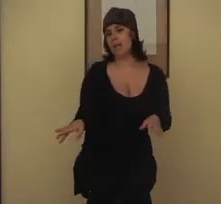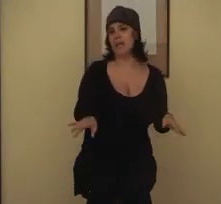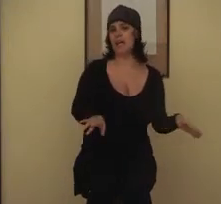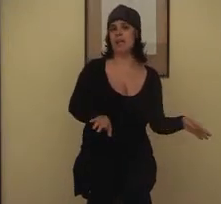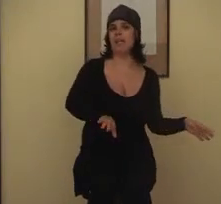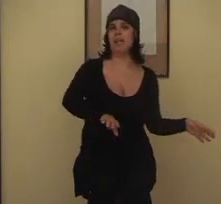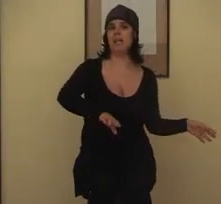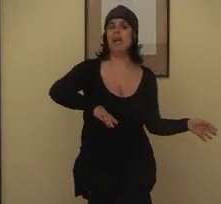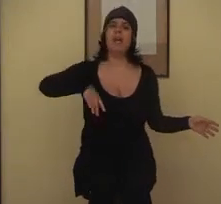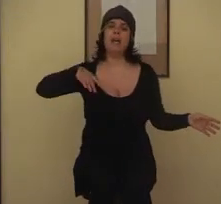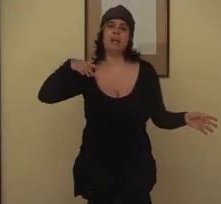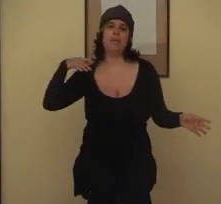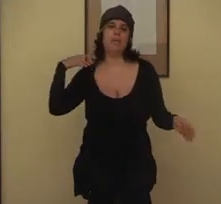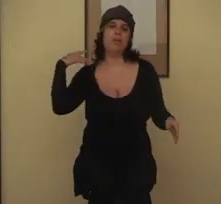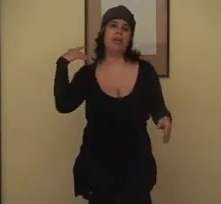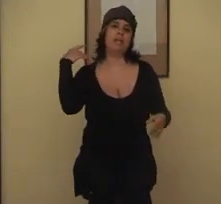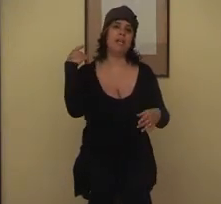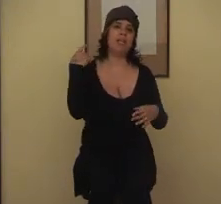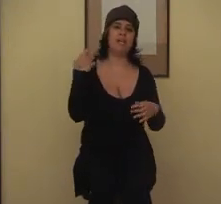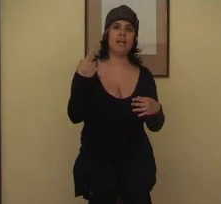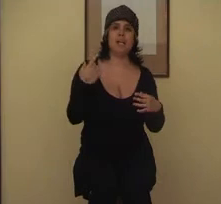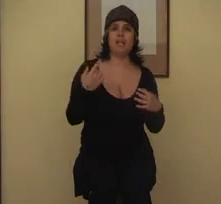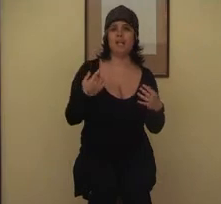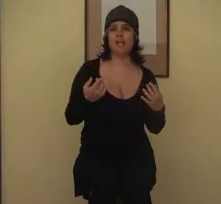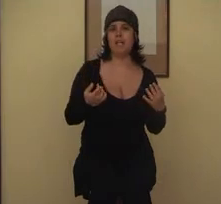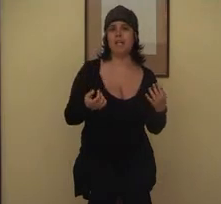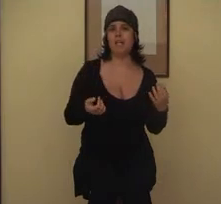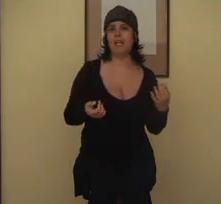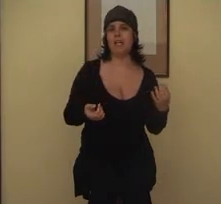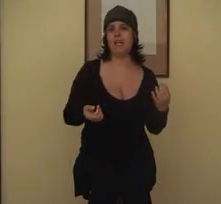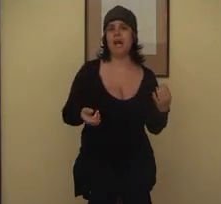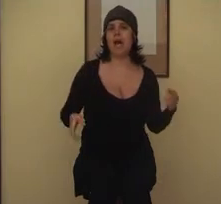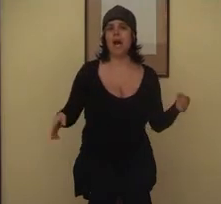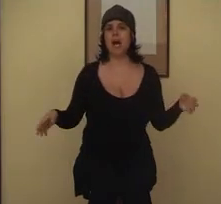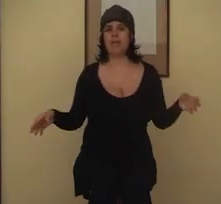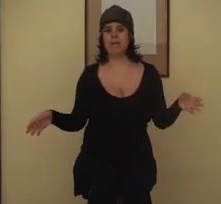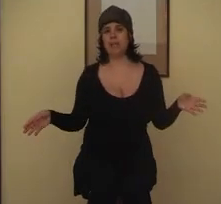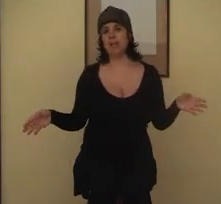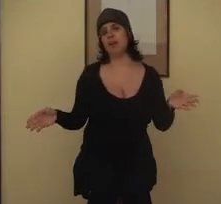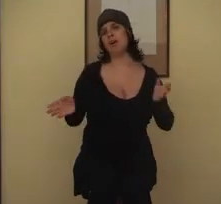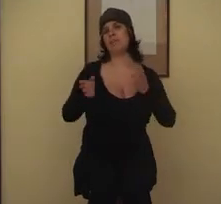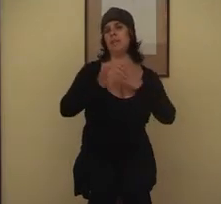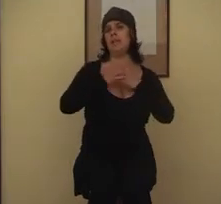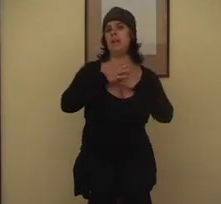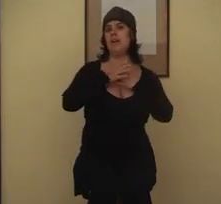dalalì, e tu eri già lì Amico mio,